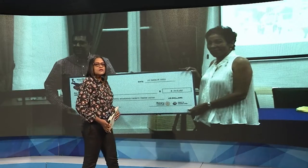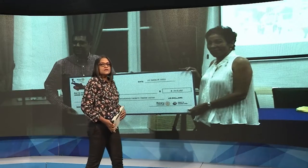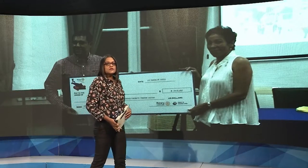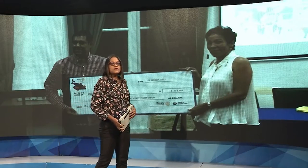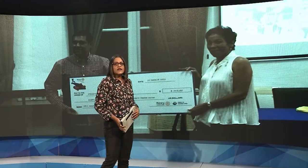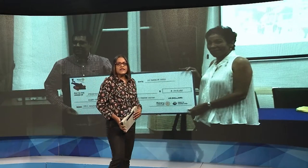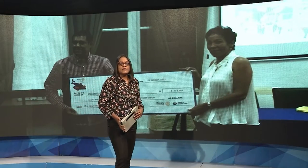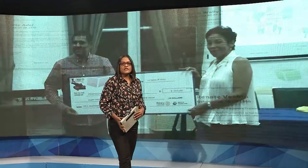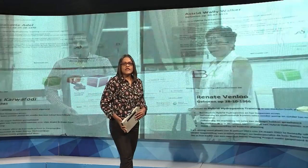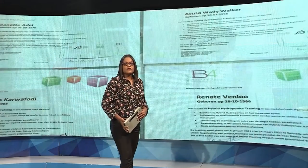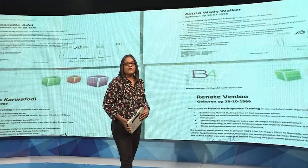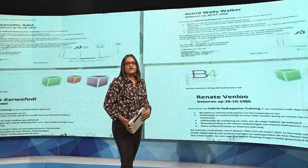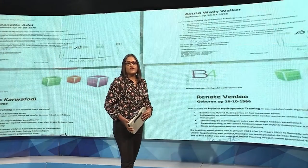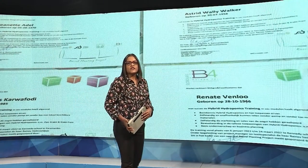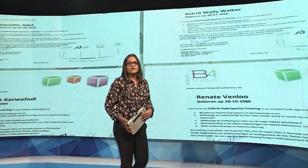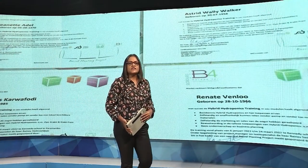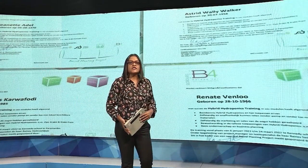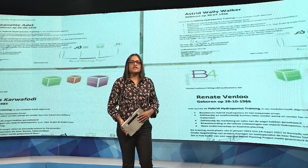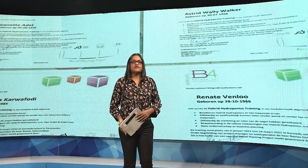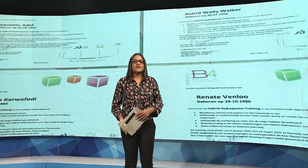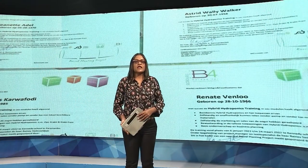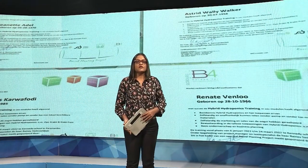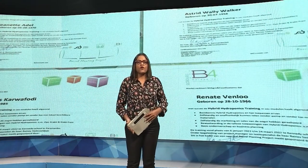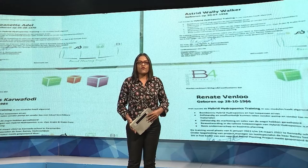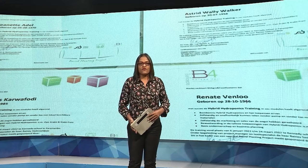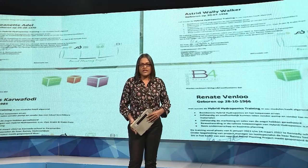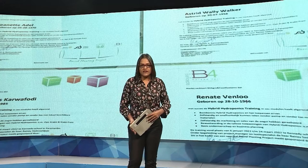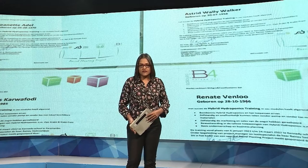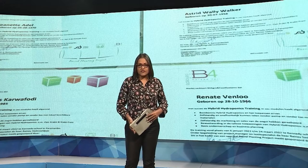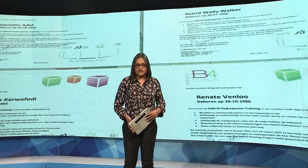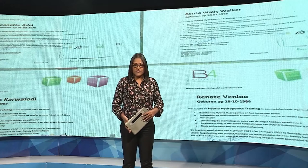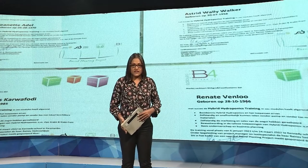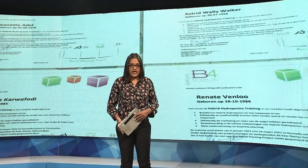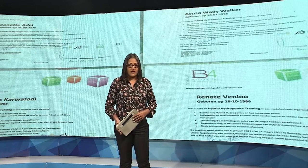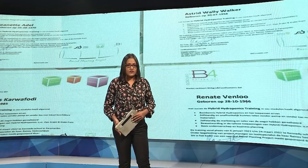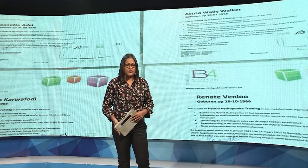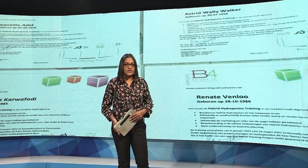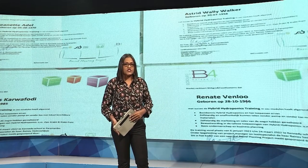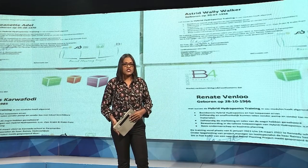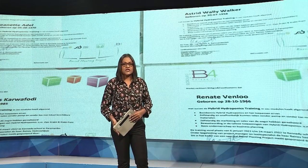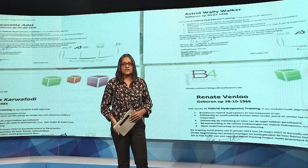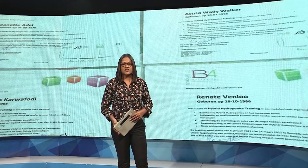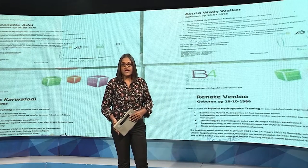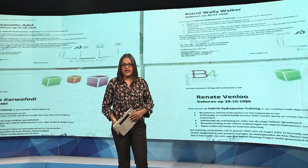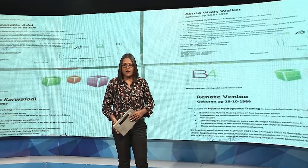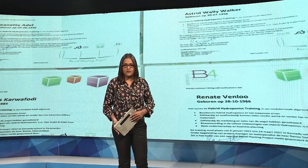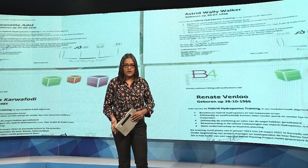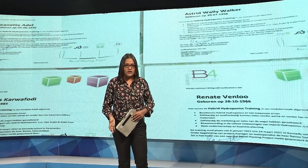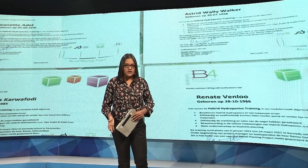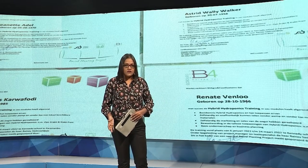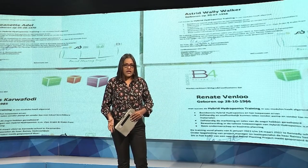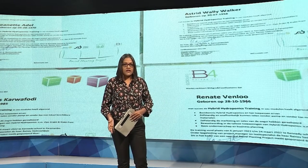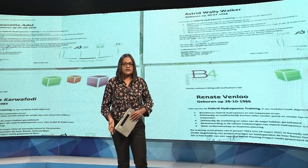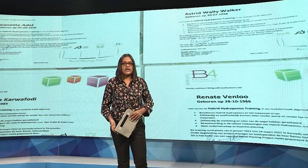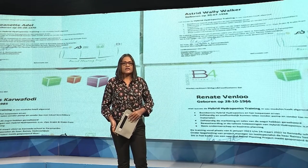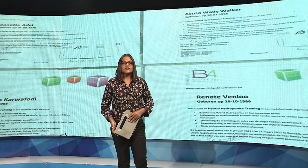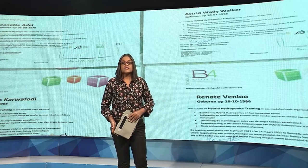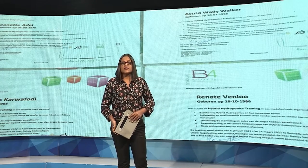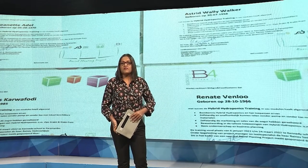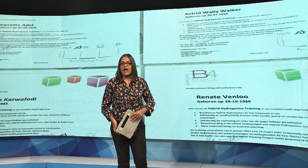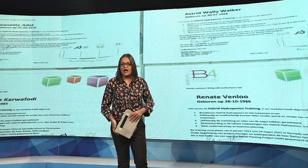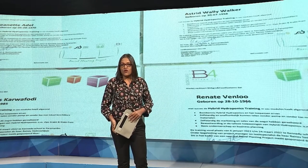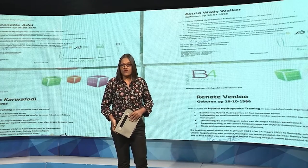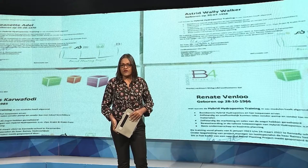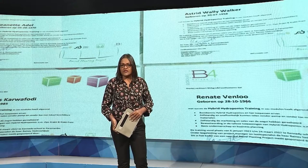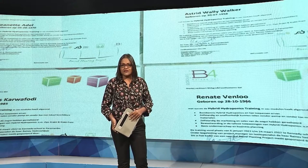De waarnemend directeur van het ministerie van Landbouw, Veeteelt en Visserij, Sudeesh Chant Jairam, zegt dat